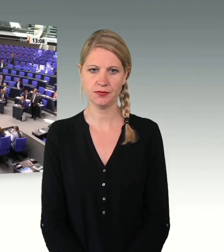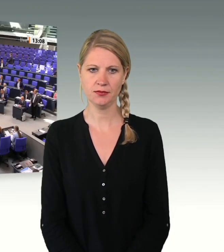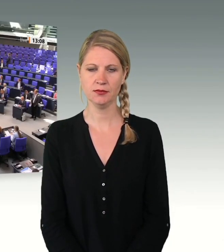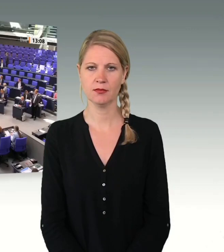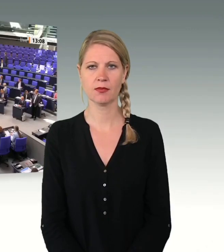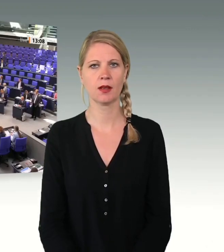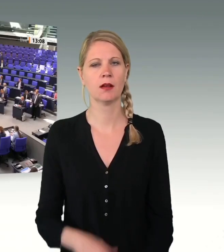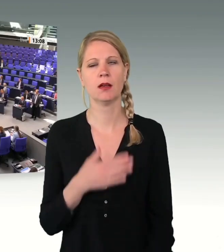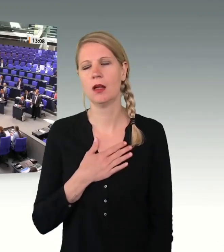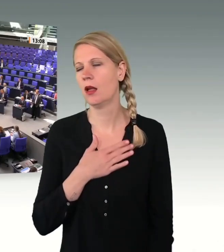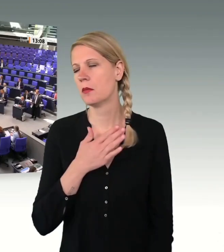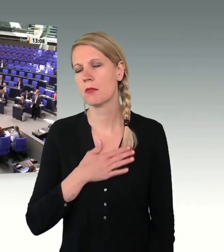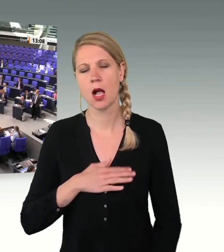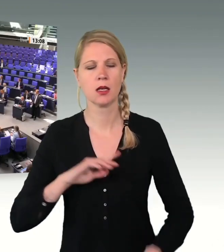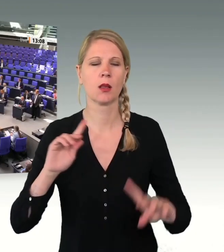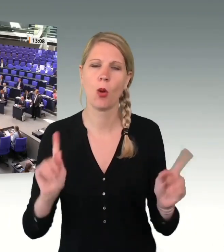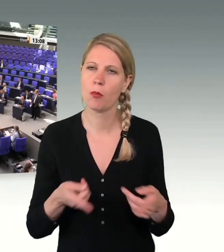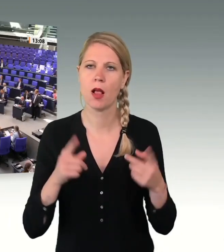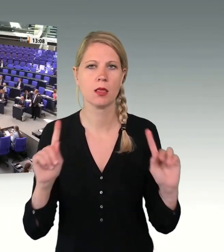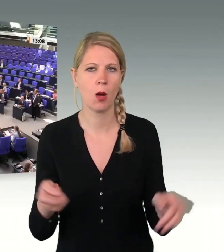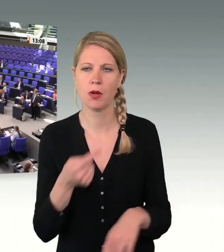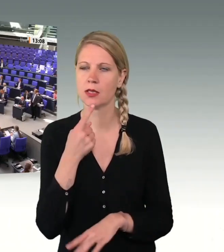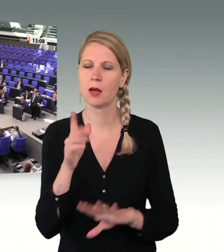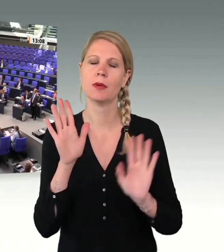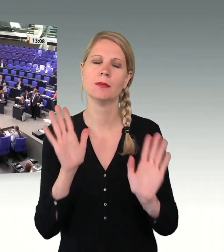Ich wiederhole mich ungern, aber nehmen Sie bitte Platz.